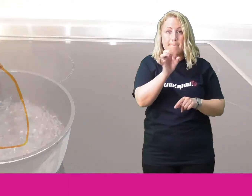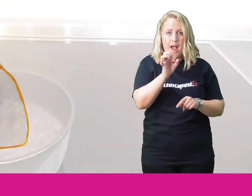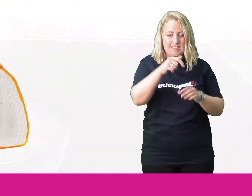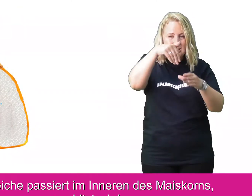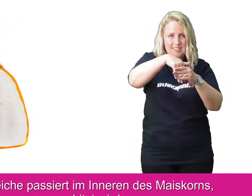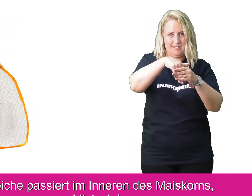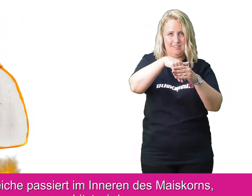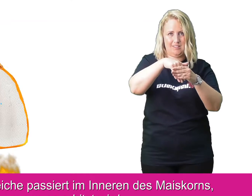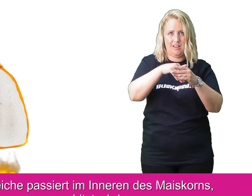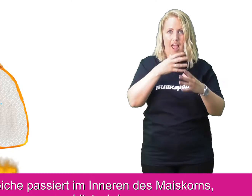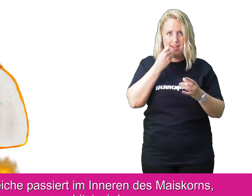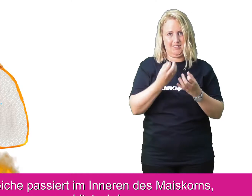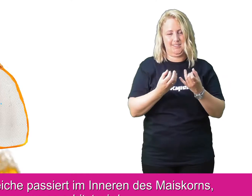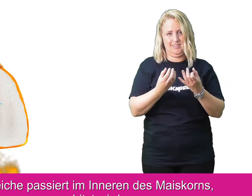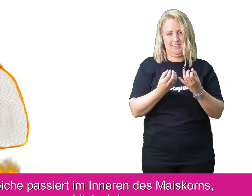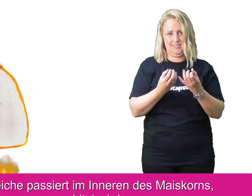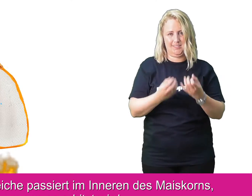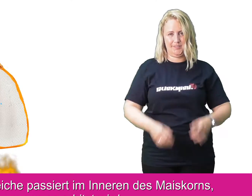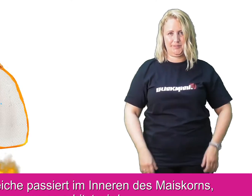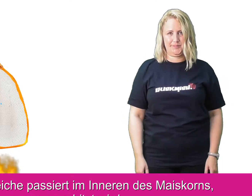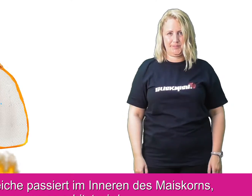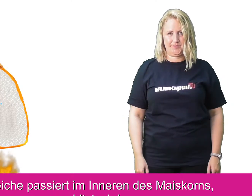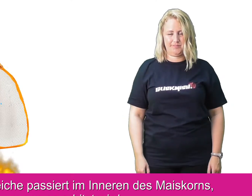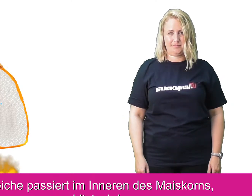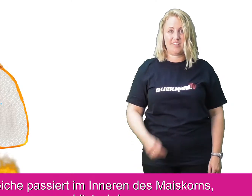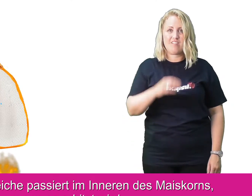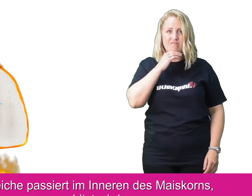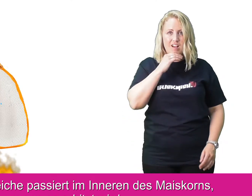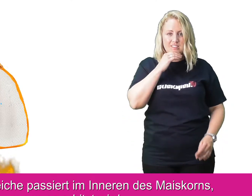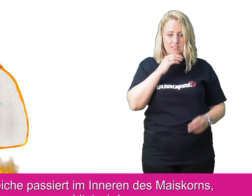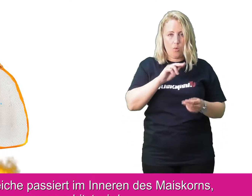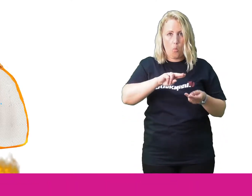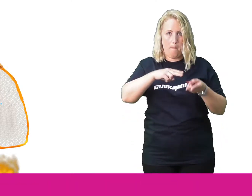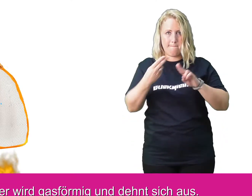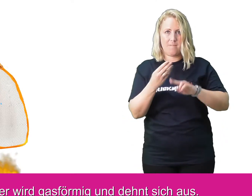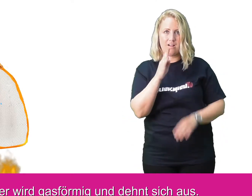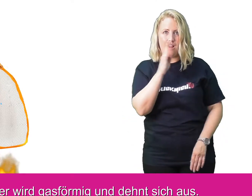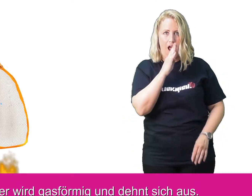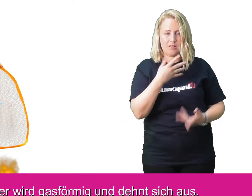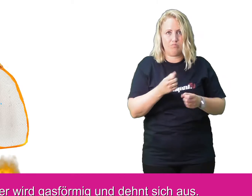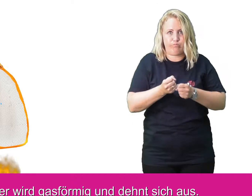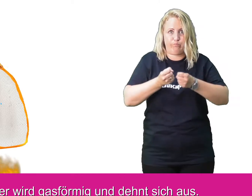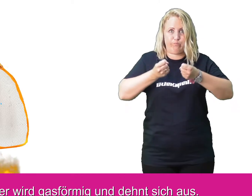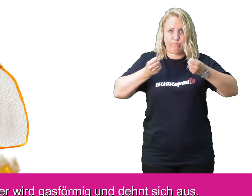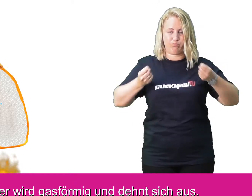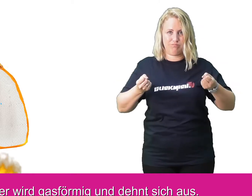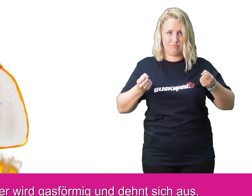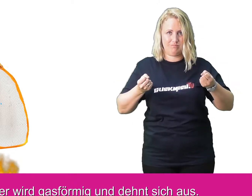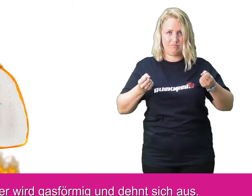Genau das gleiche passiert im Inneren des Maiskorns, wenn es erhitzt wird. Das Wasser wird gasförmig und dehnt sich